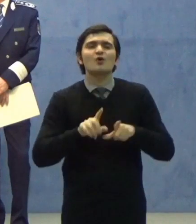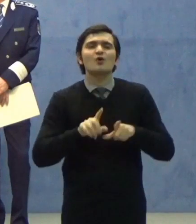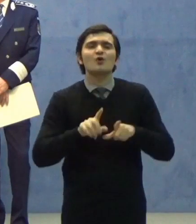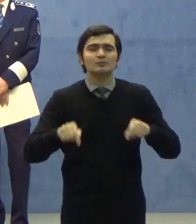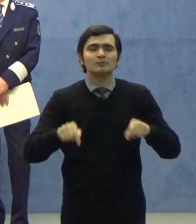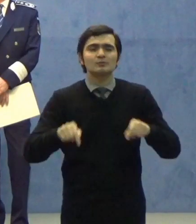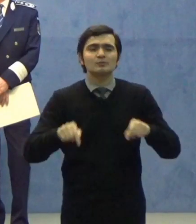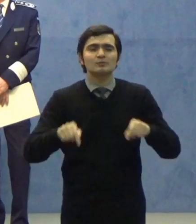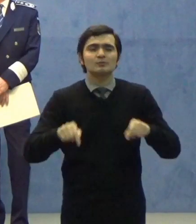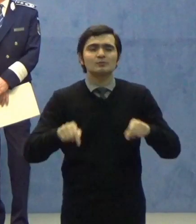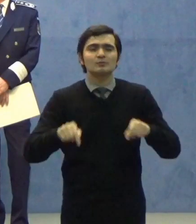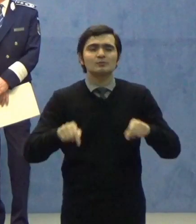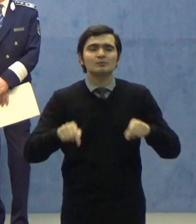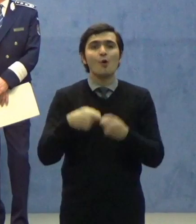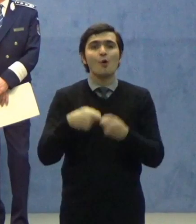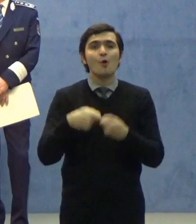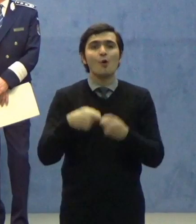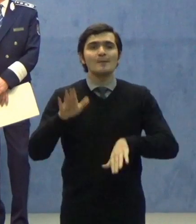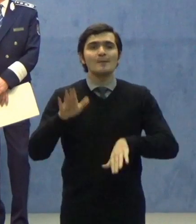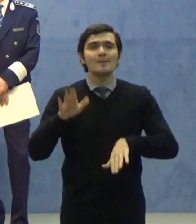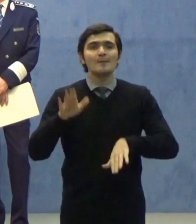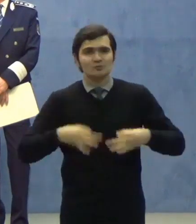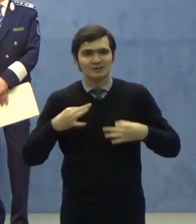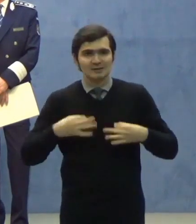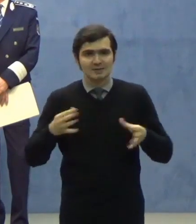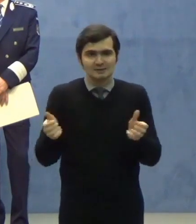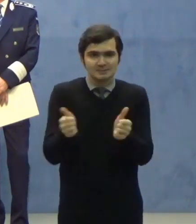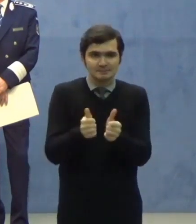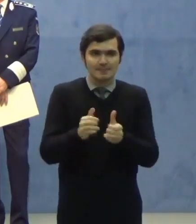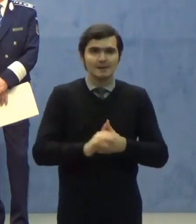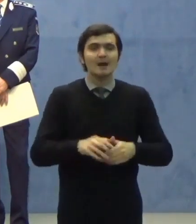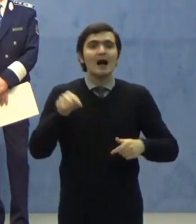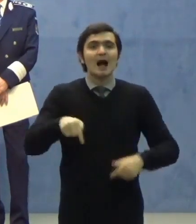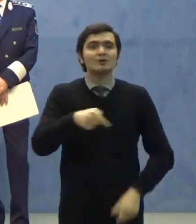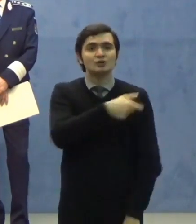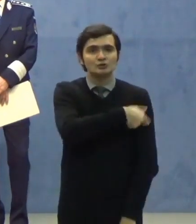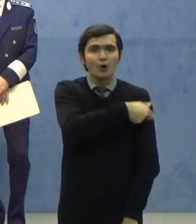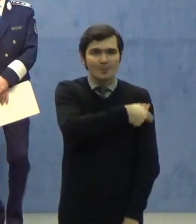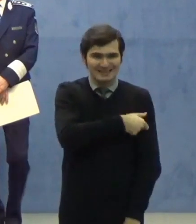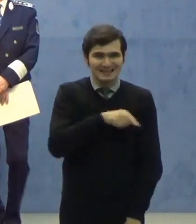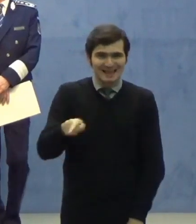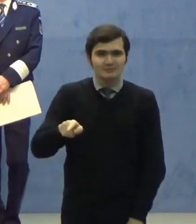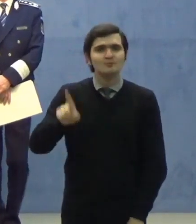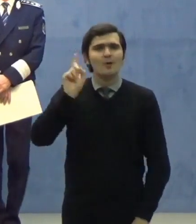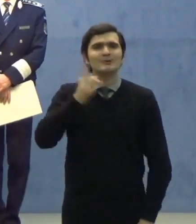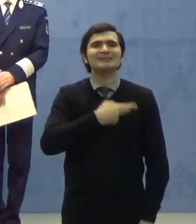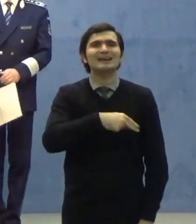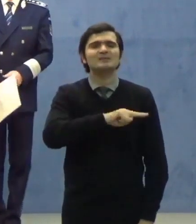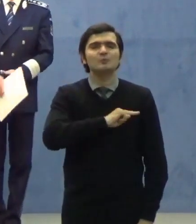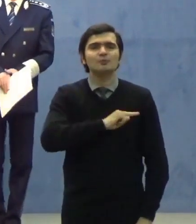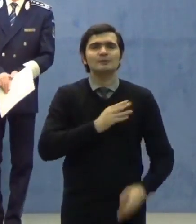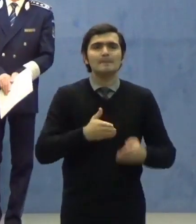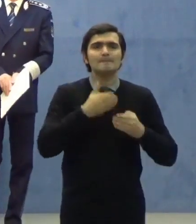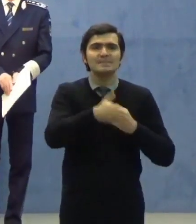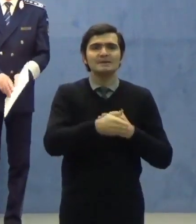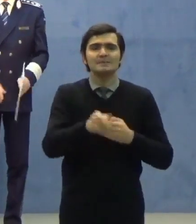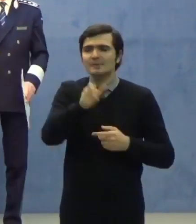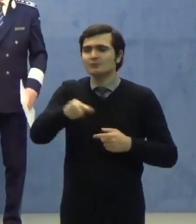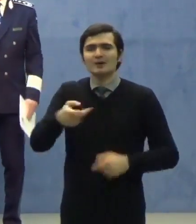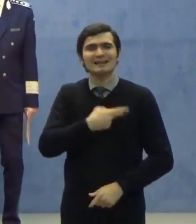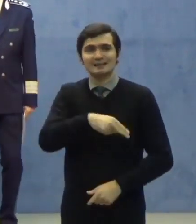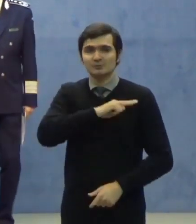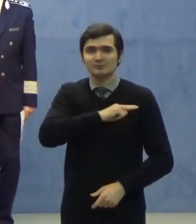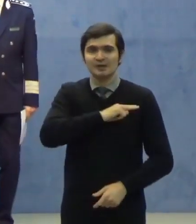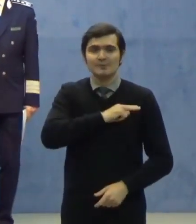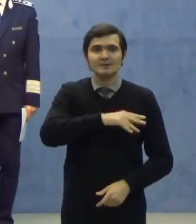această acțiune este în comun cu Ministerul Sănătății. Acest comitet va răspunde prin responsabilii zonali de